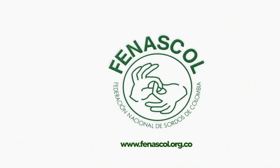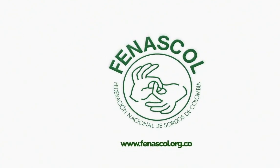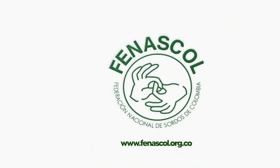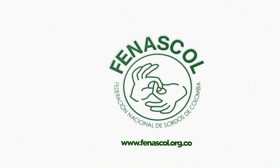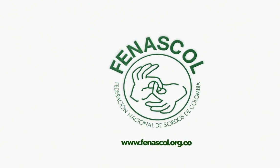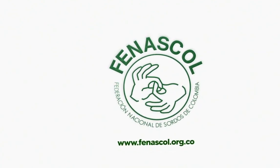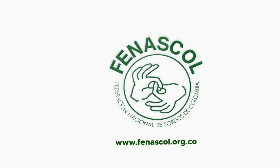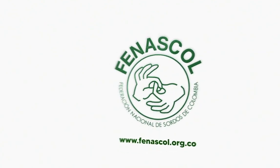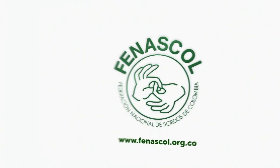Chao